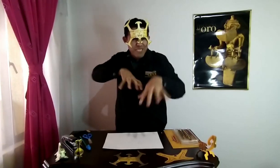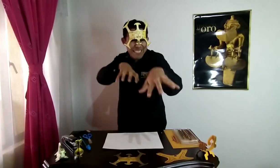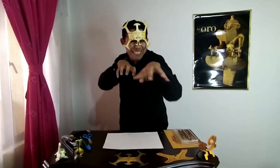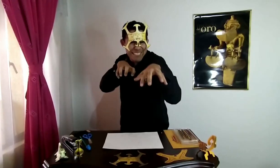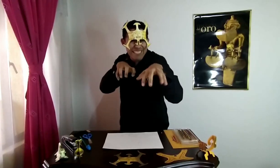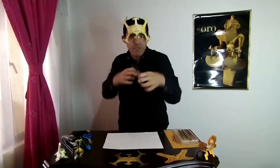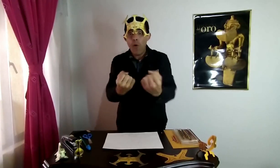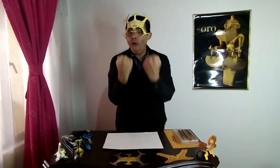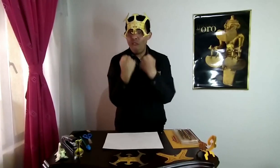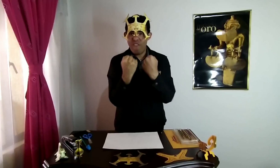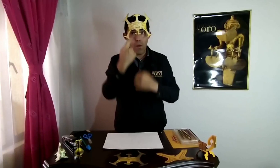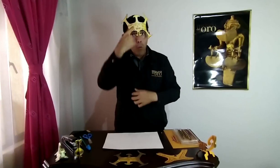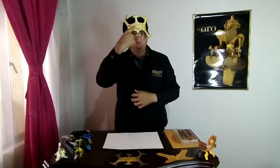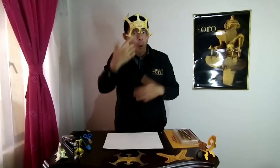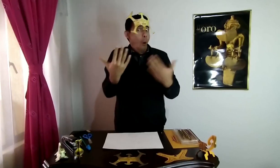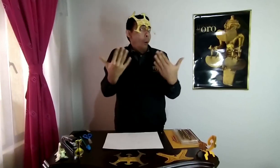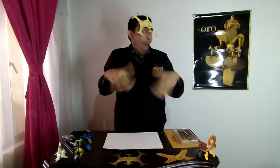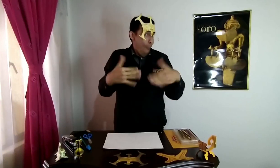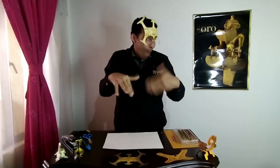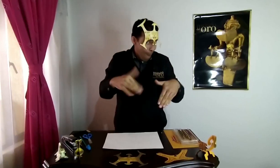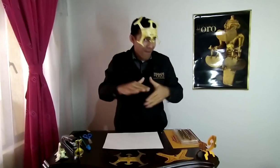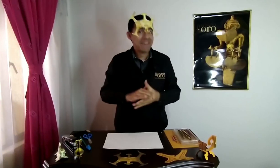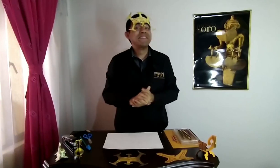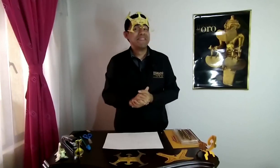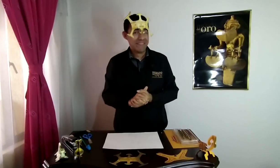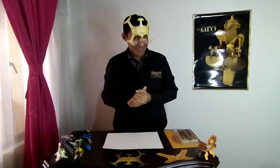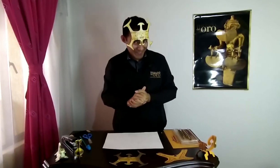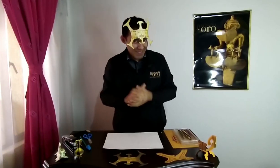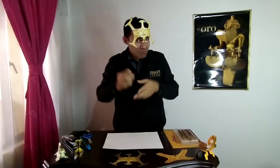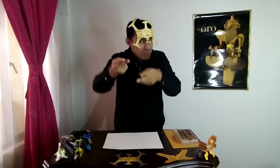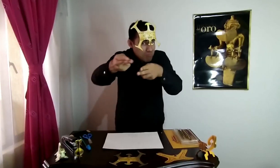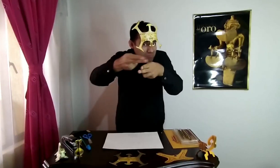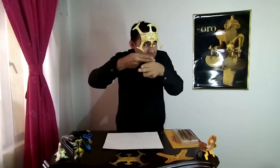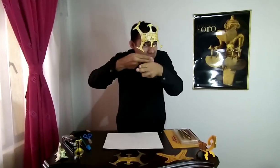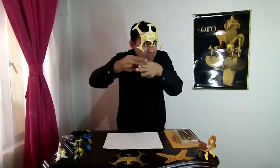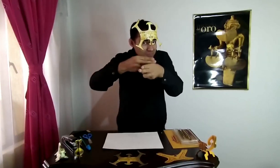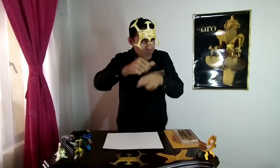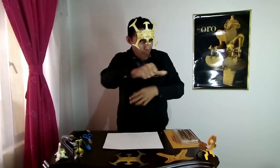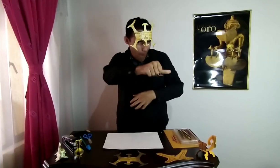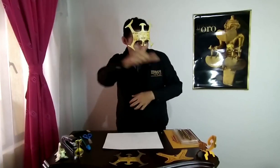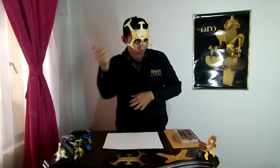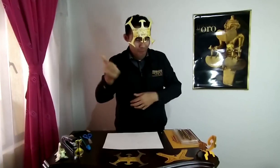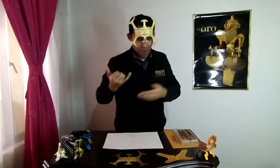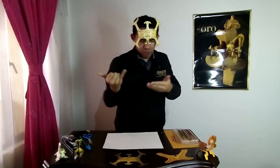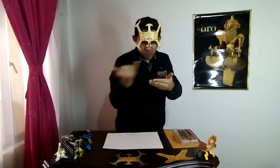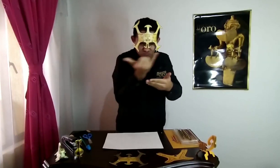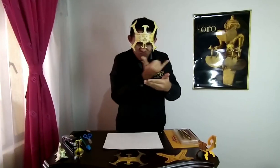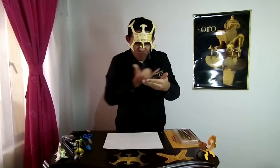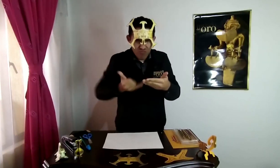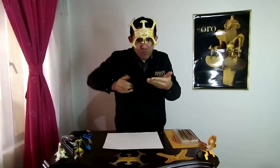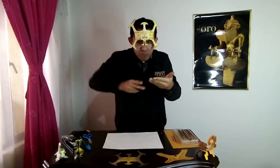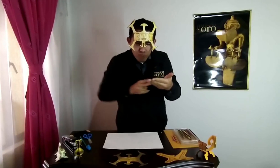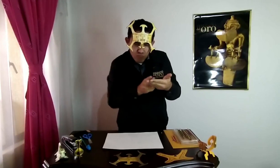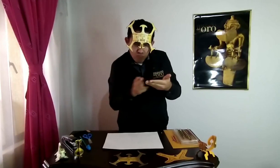hacerla! Es un jaguar muy poderoso. Muy pronto, seguiremos creando.